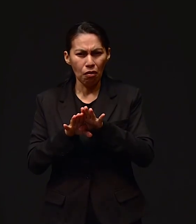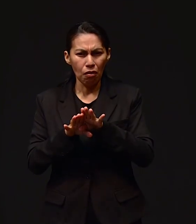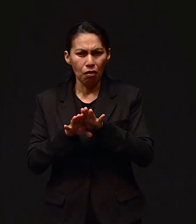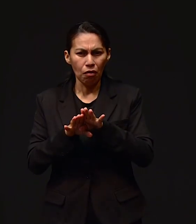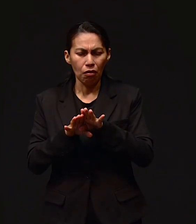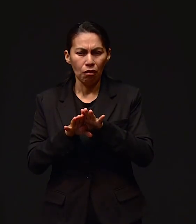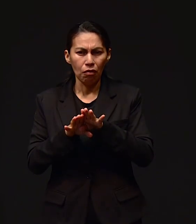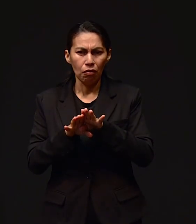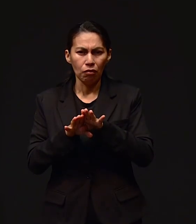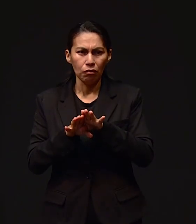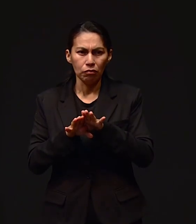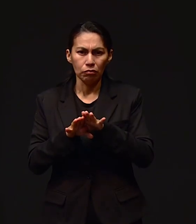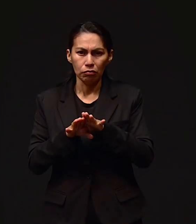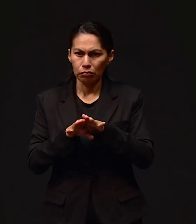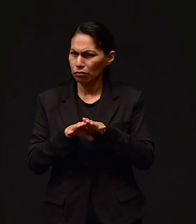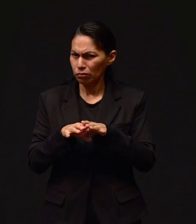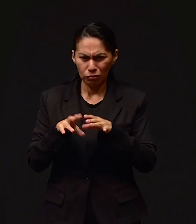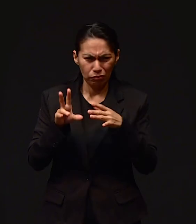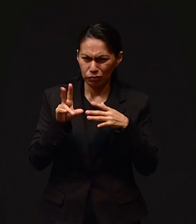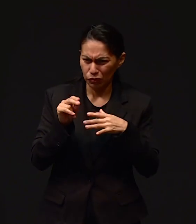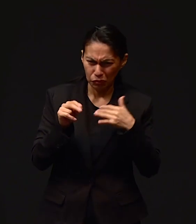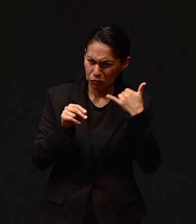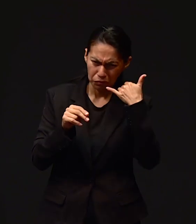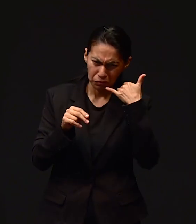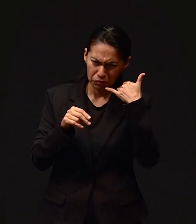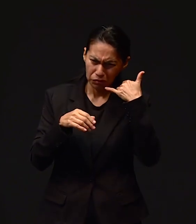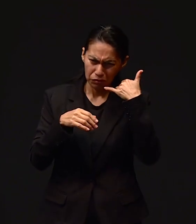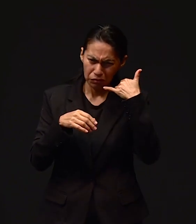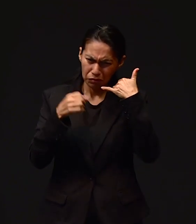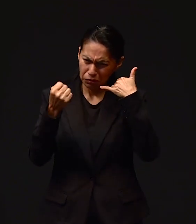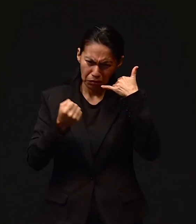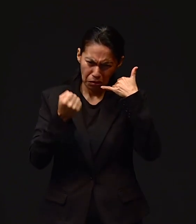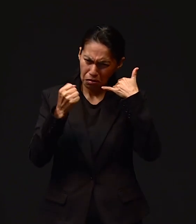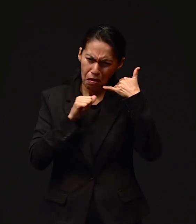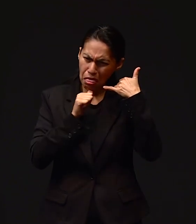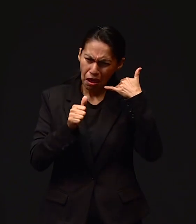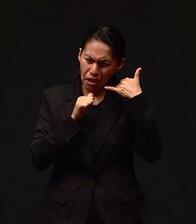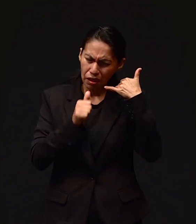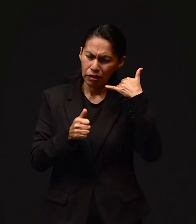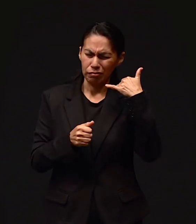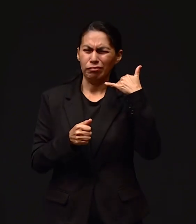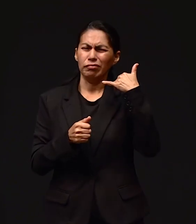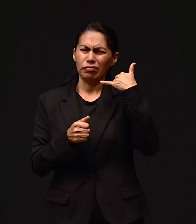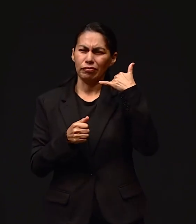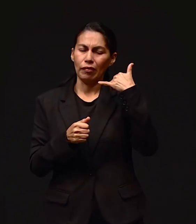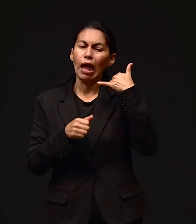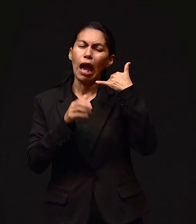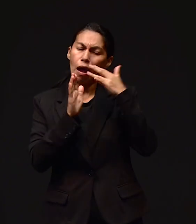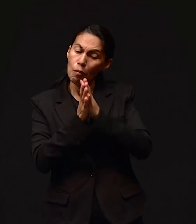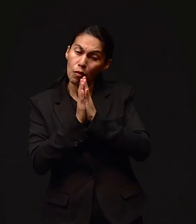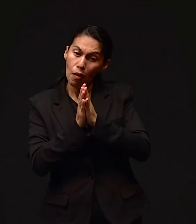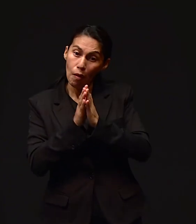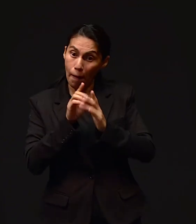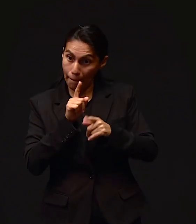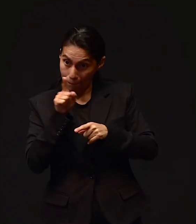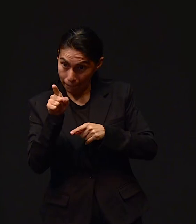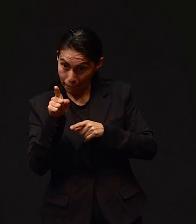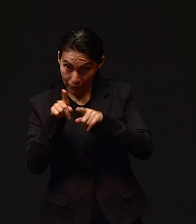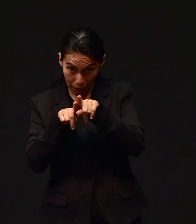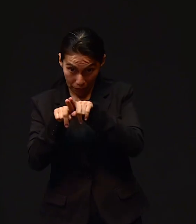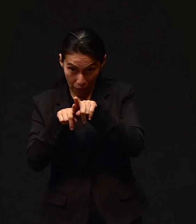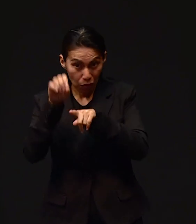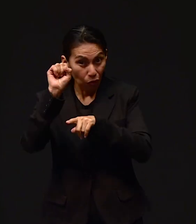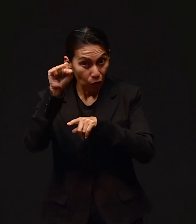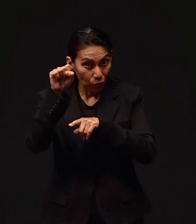allí, ¿no? Y ya. Y no, me dice, el carro no ha llegado. ¿Cómo que no ha llegado? No. Mire, le digo, vaya con el hermano.